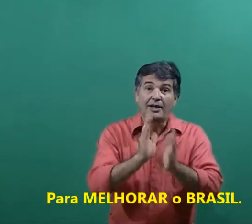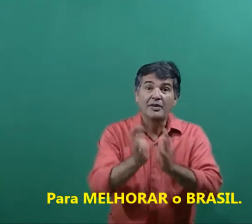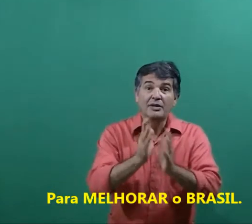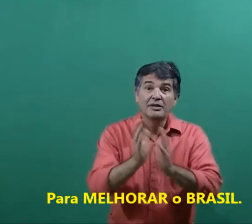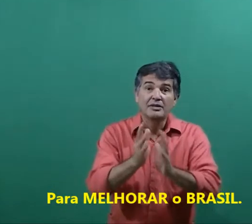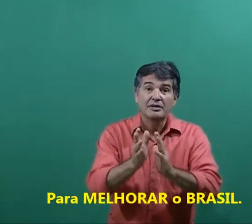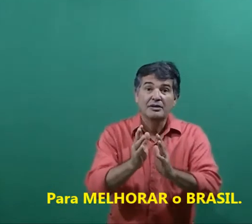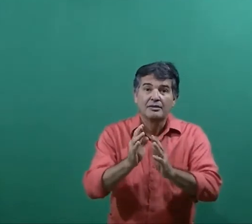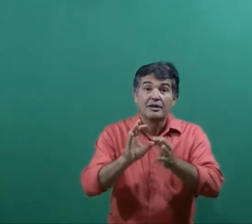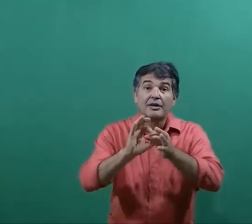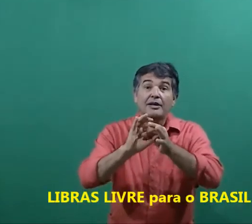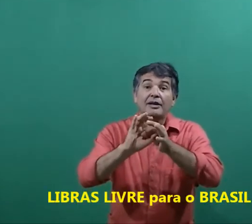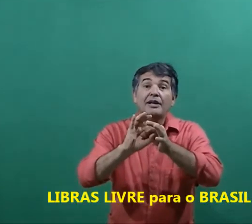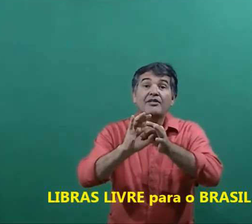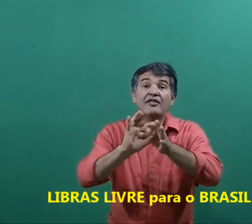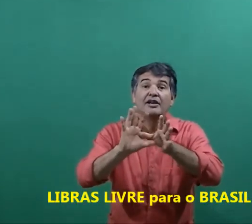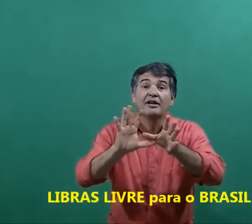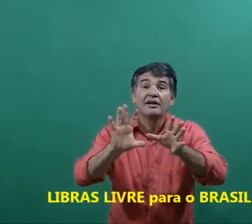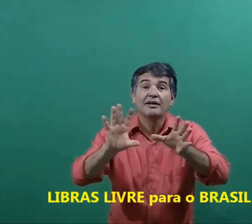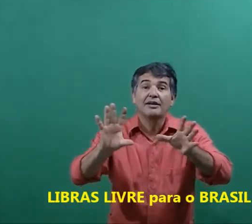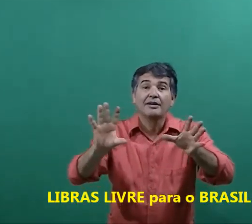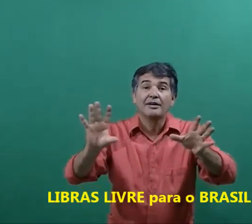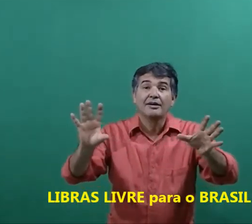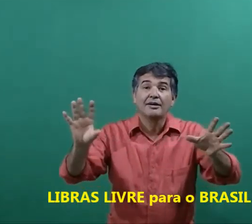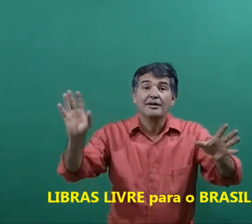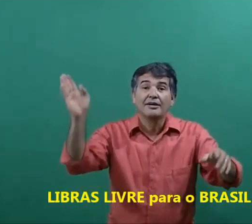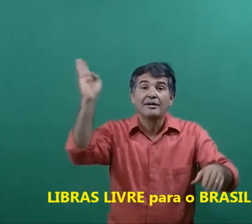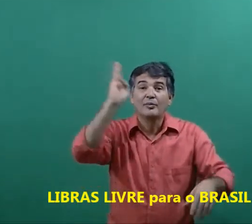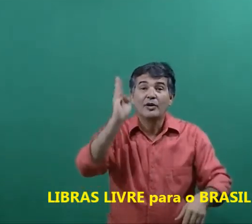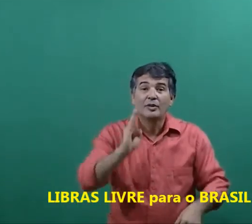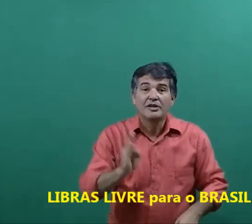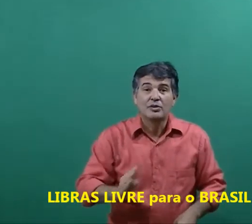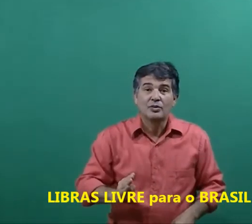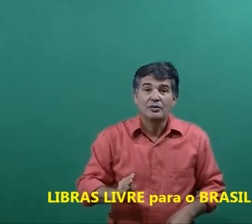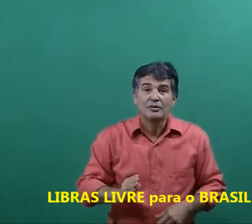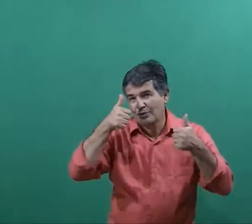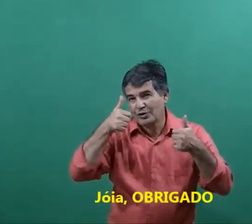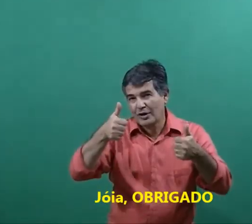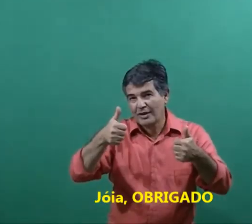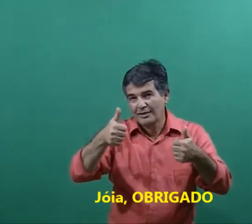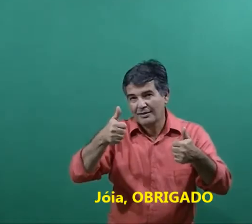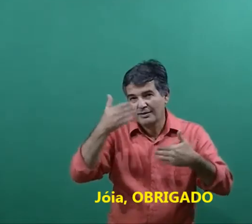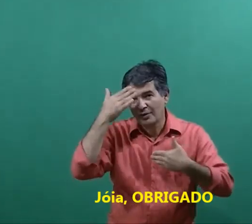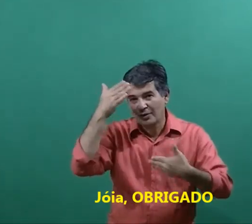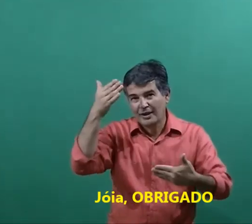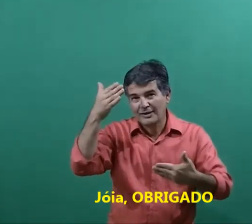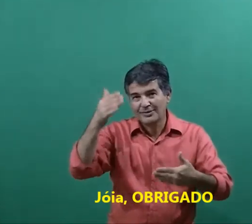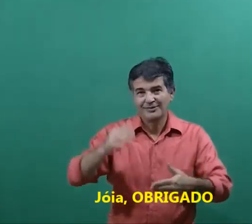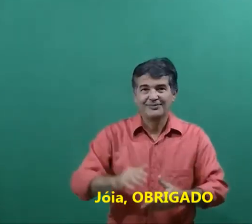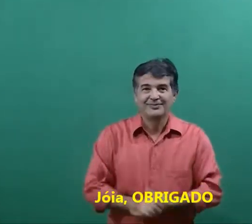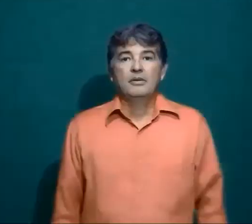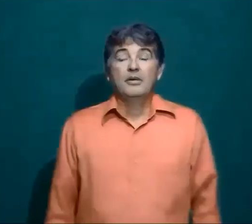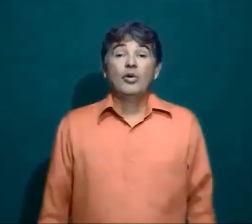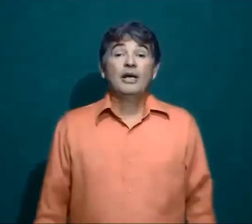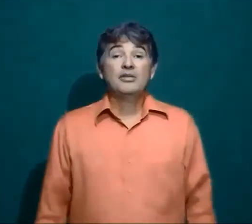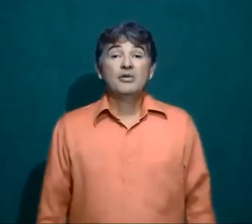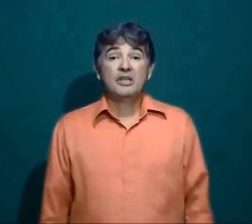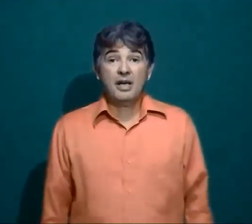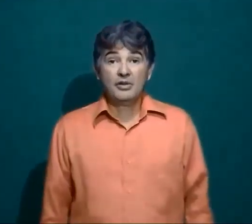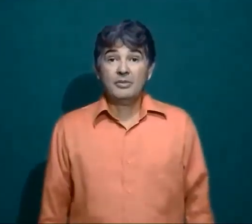Libras livre para o Brasil Joia? Obrigado Com relação ao sinal de